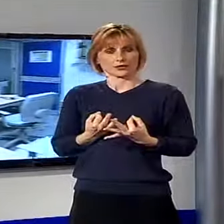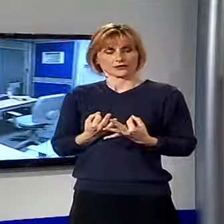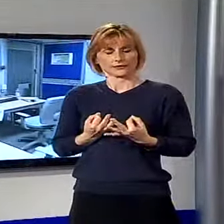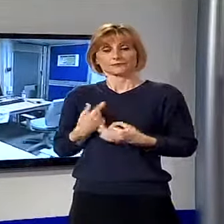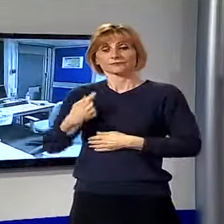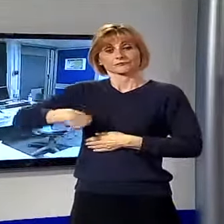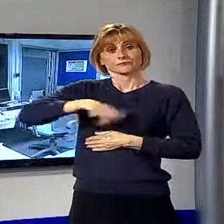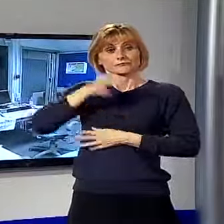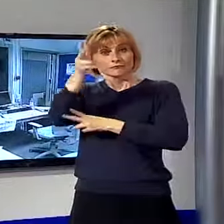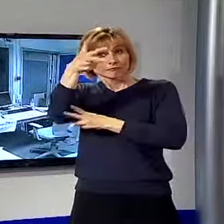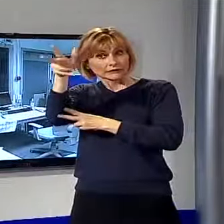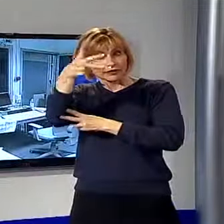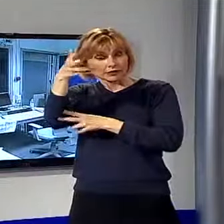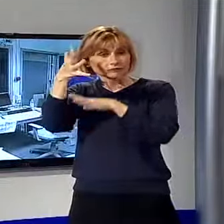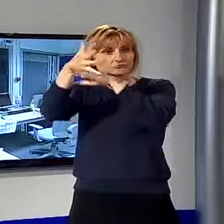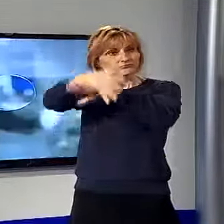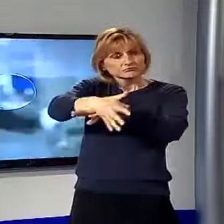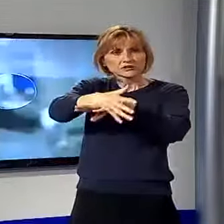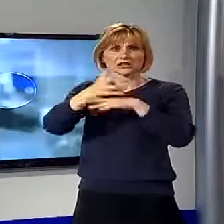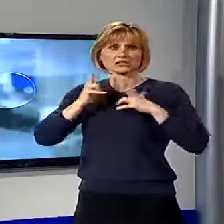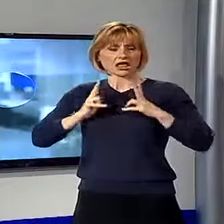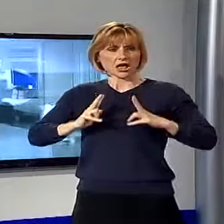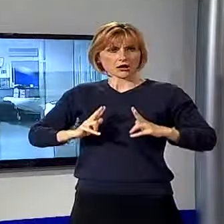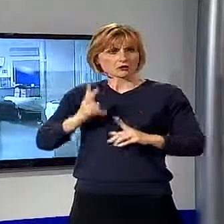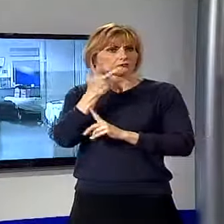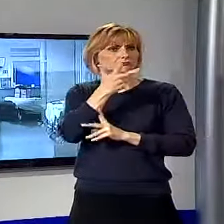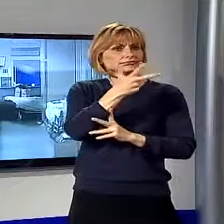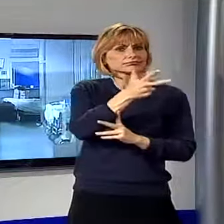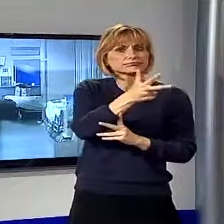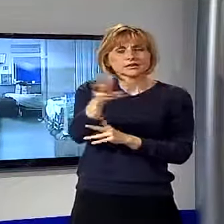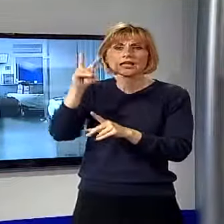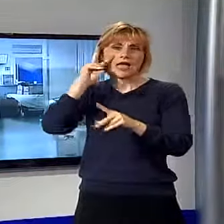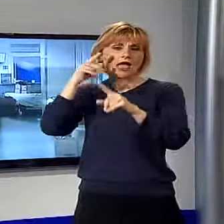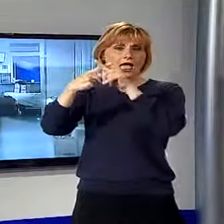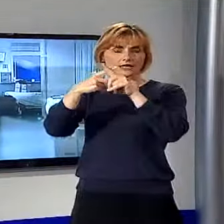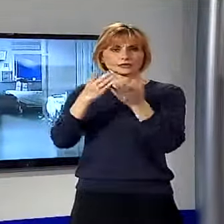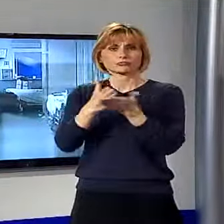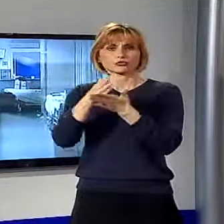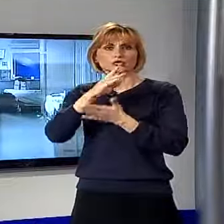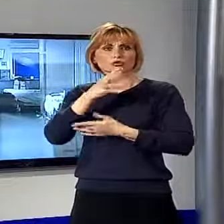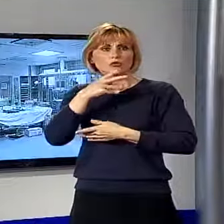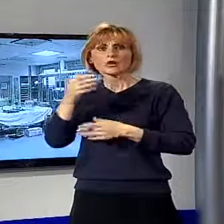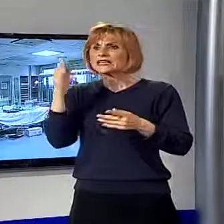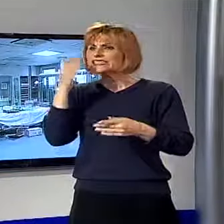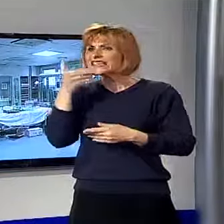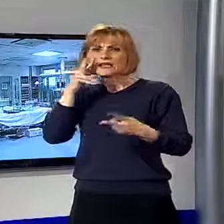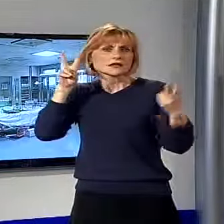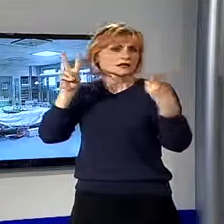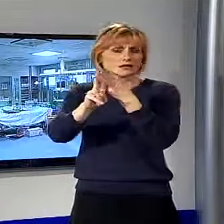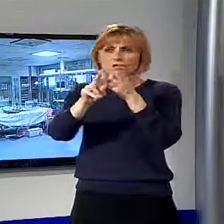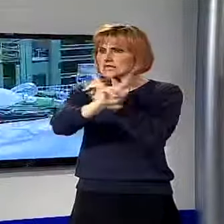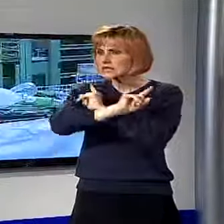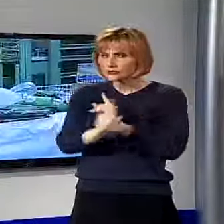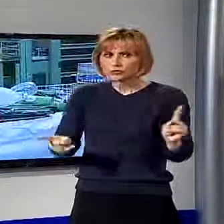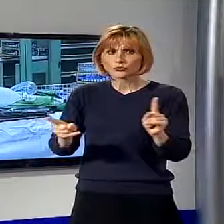telecamera in prima battuta è entrata indisturbata proprio nell'area dell'ex pronto soccorso, senza incontrare nessuno e